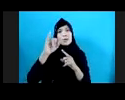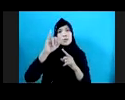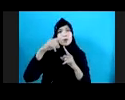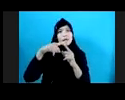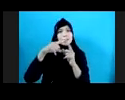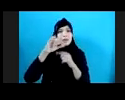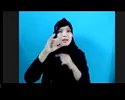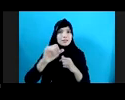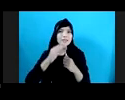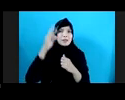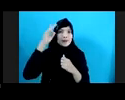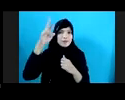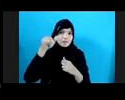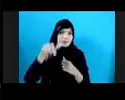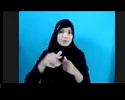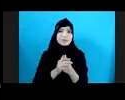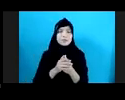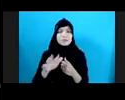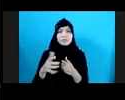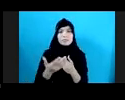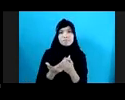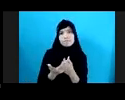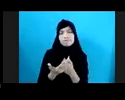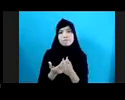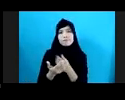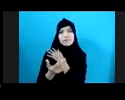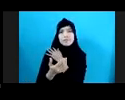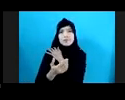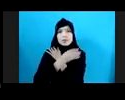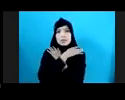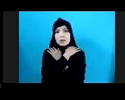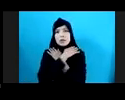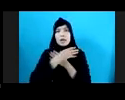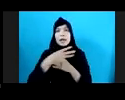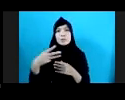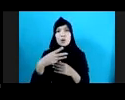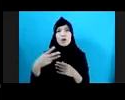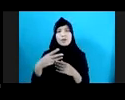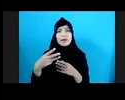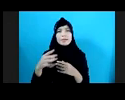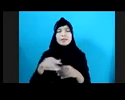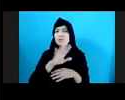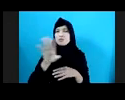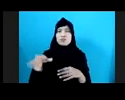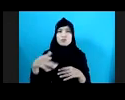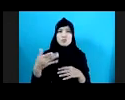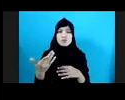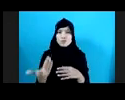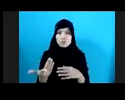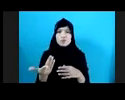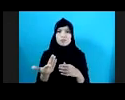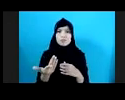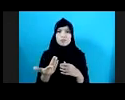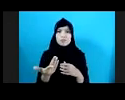Child Sexual Sexual Material Hal-hal Yang Segala Macam Tools Inter Ekspos Ke Mereka